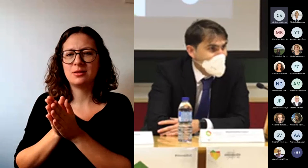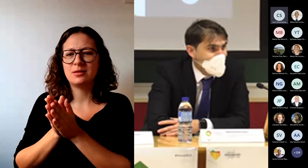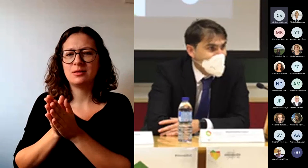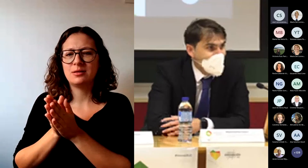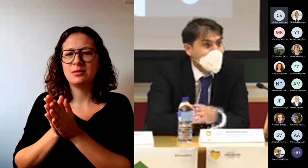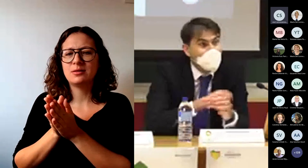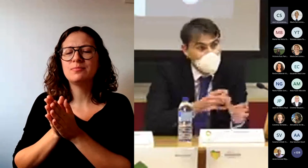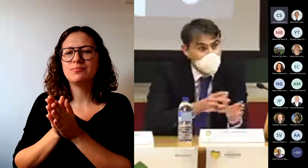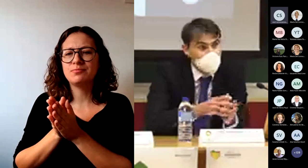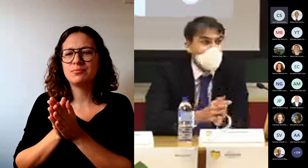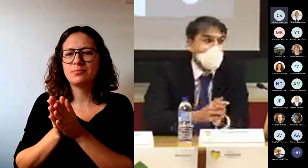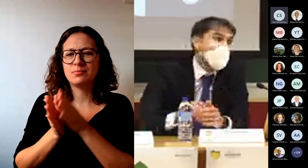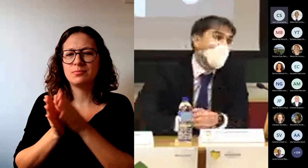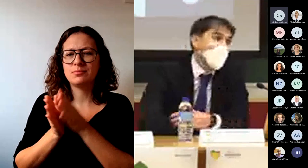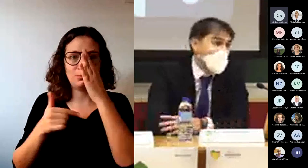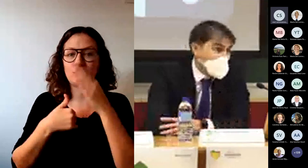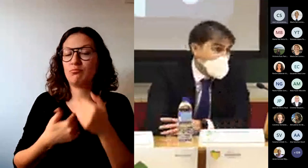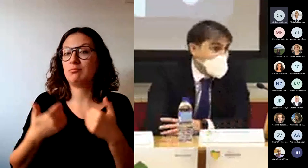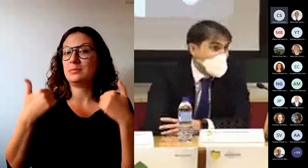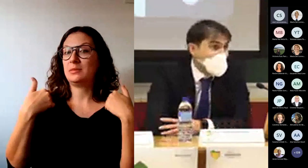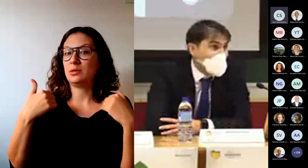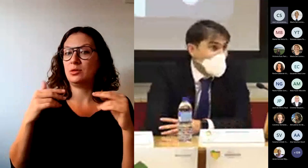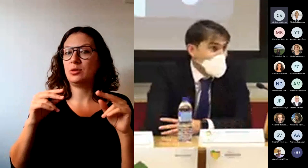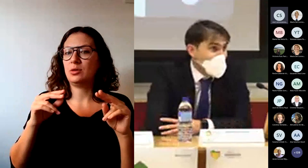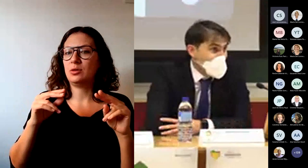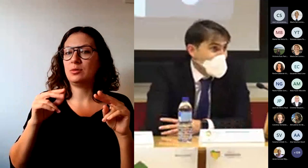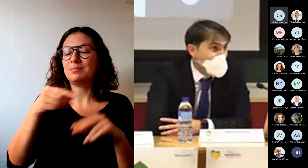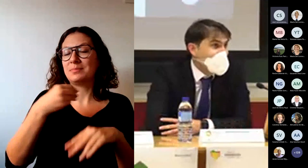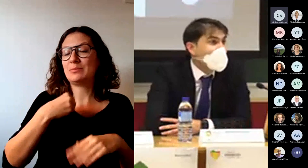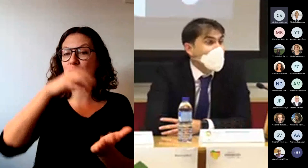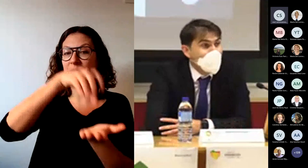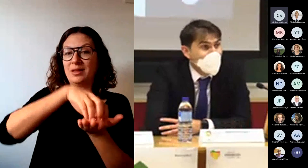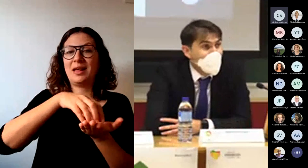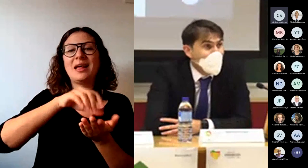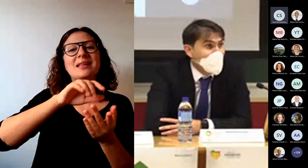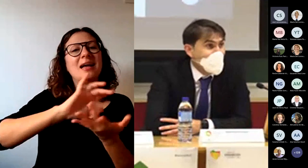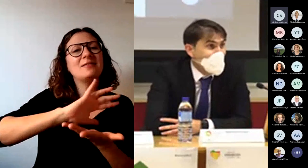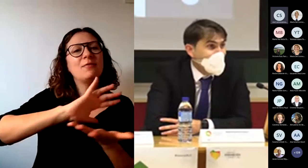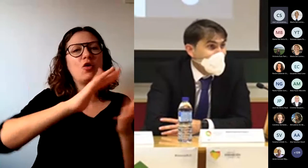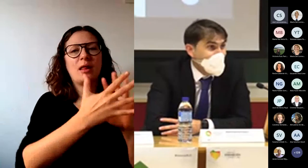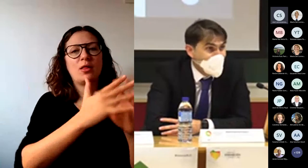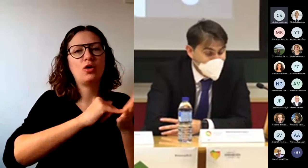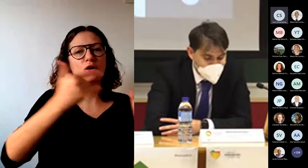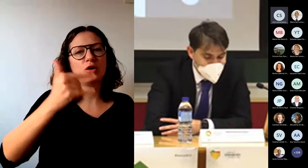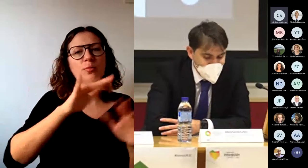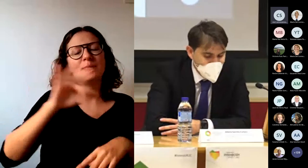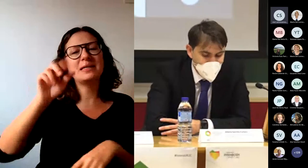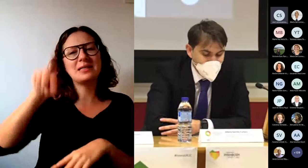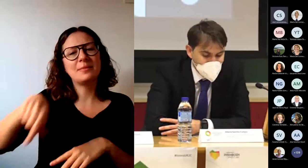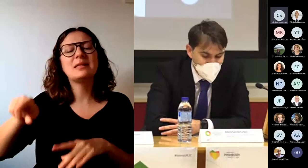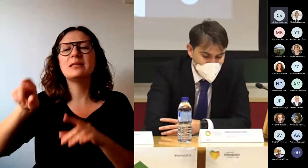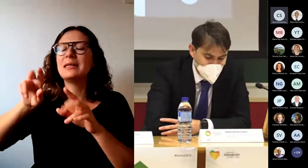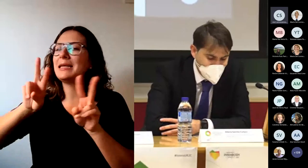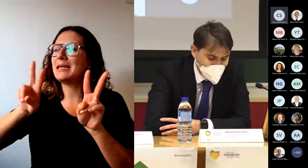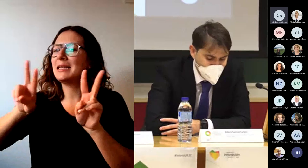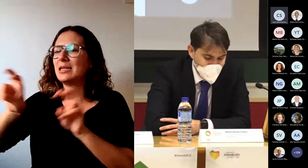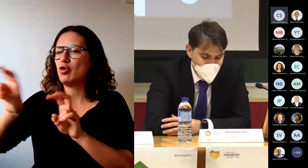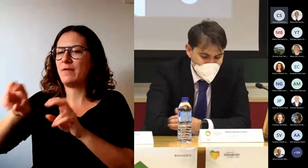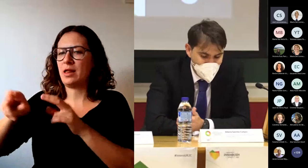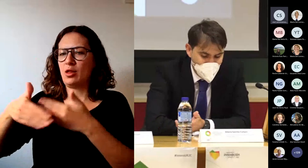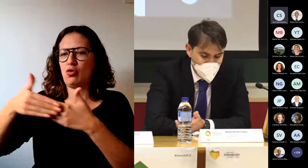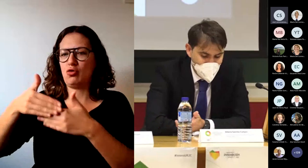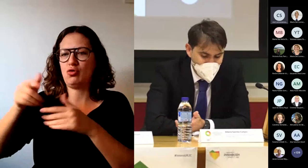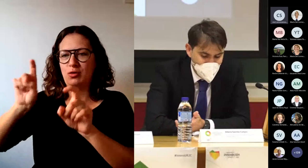nuevo cargo la parte tanto de transformación digital como la parte más metodológica y de innovación docente. No es solamente eso,